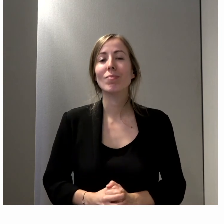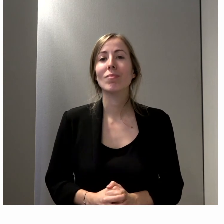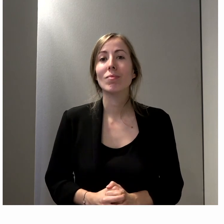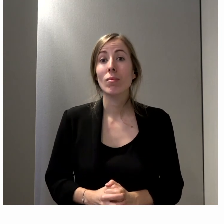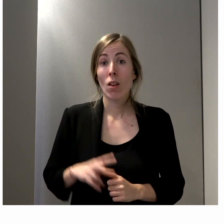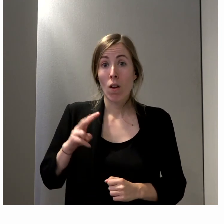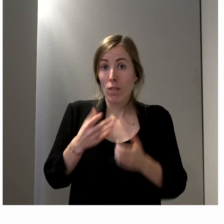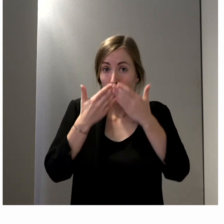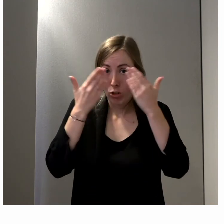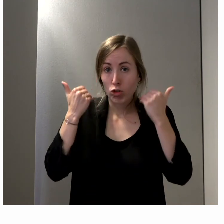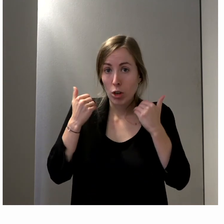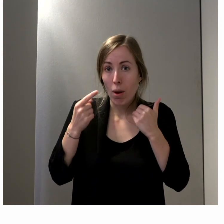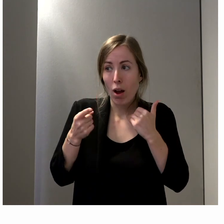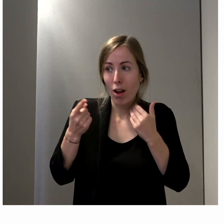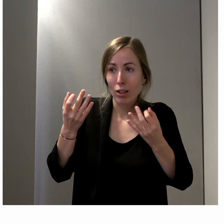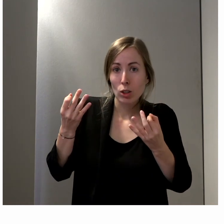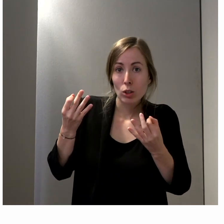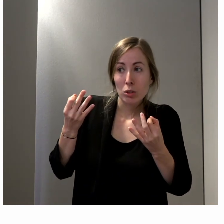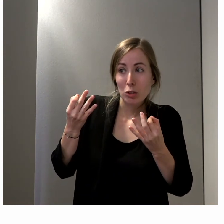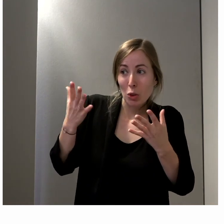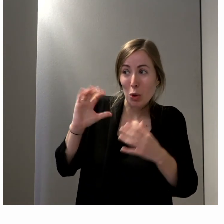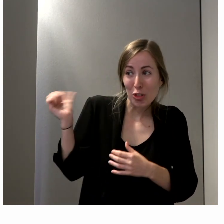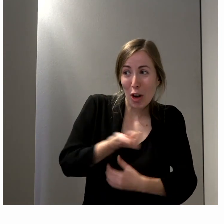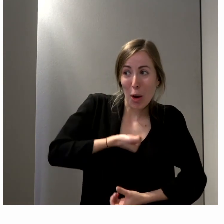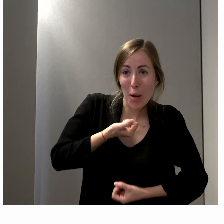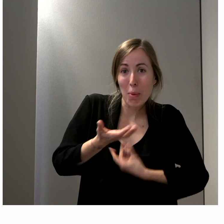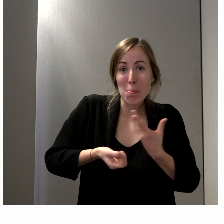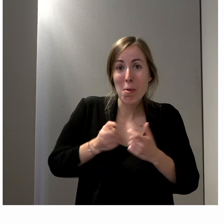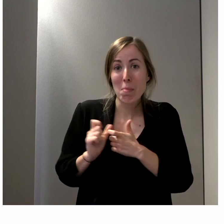je ne sais pas si on a le temps de reprendre la parole chacun,